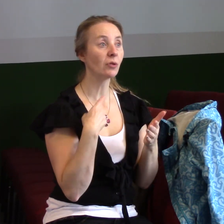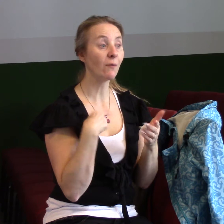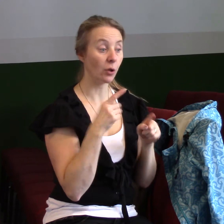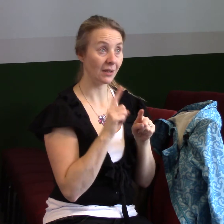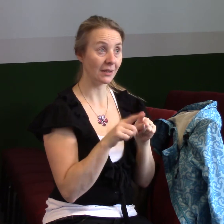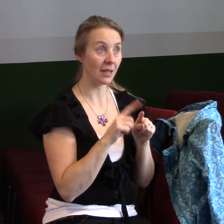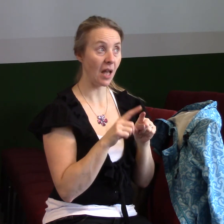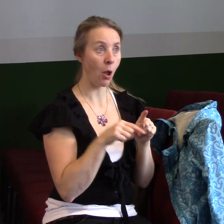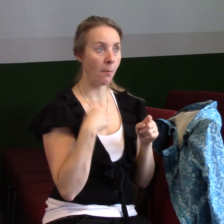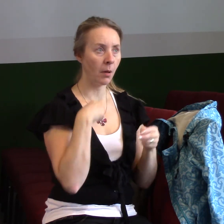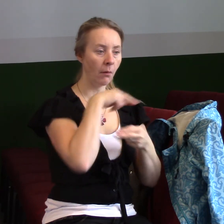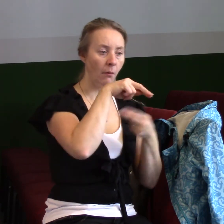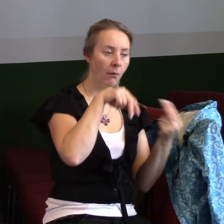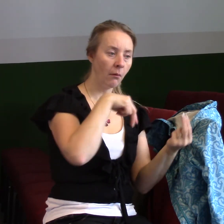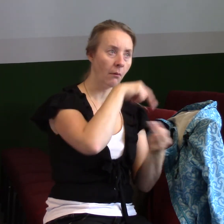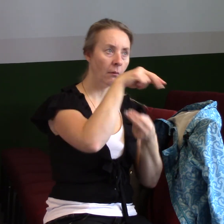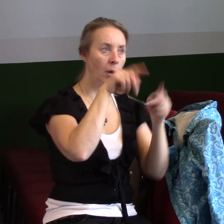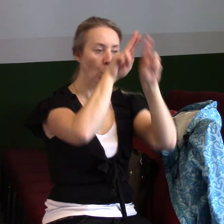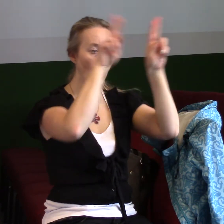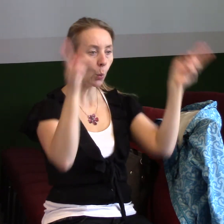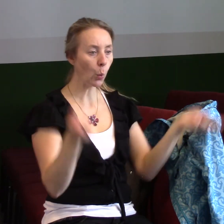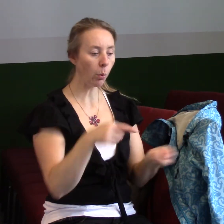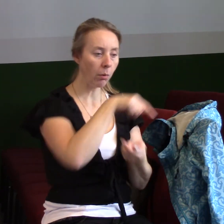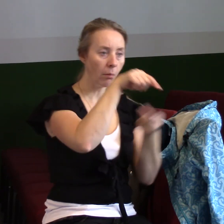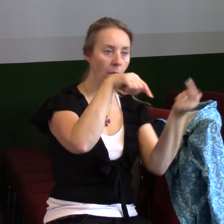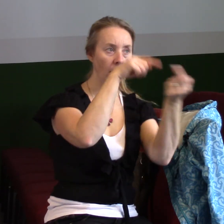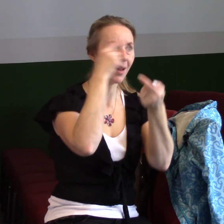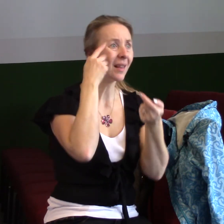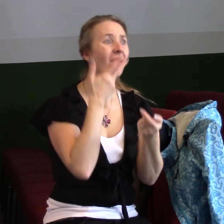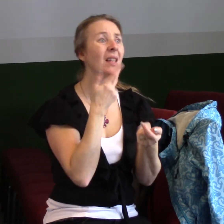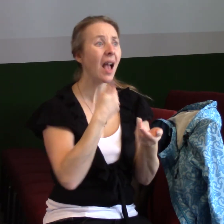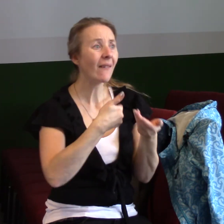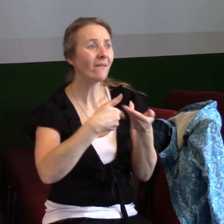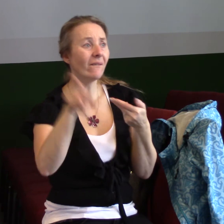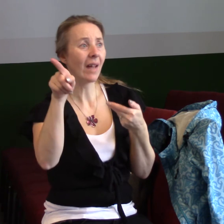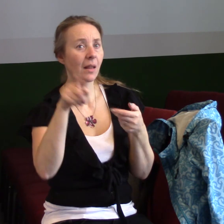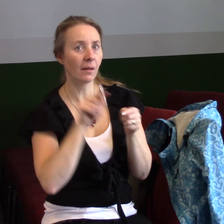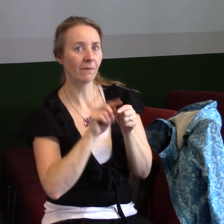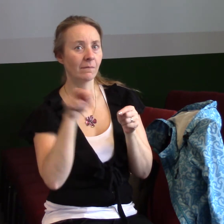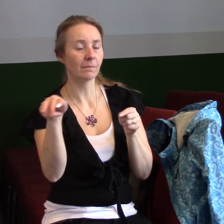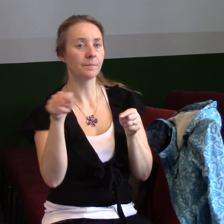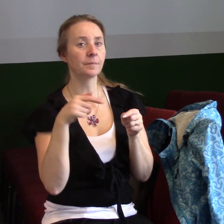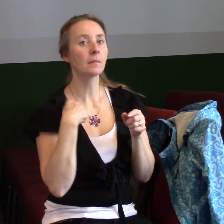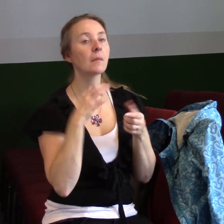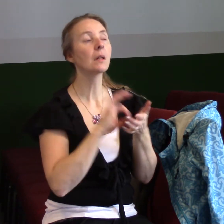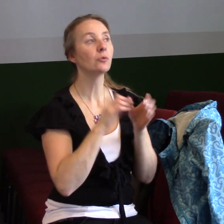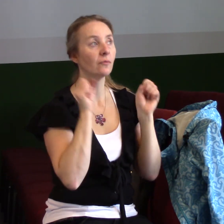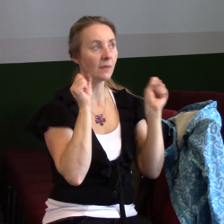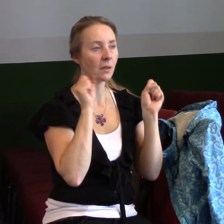se jakoby mutáme pořád v kruhu. Prostě těch oblastí, co znamená vítězství je neuvěřitelné množství. Ale my